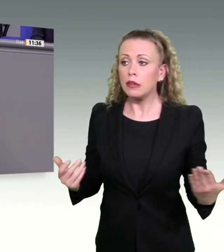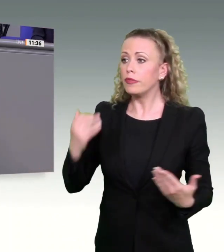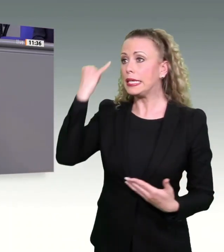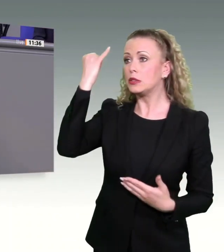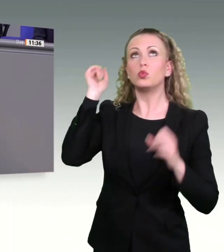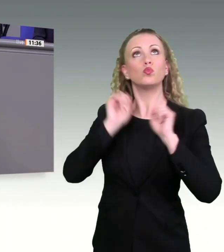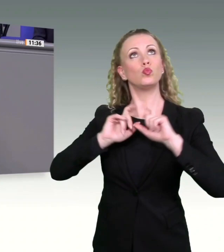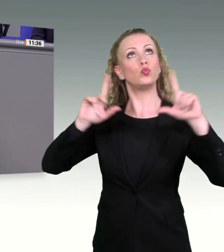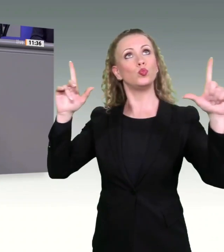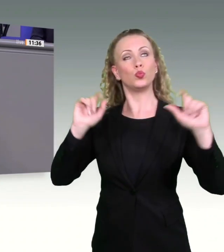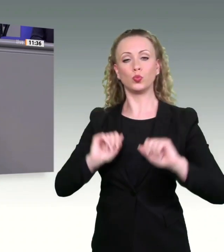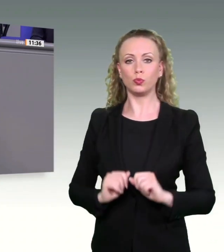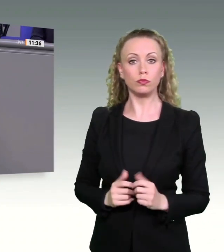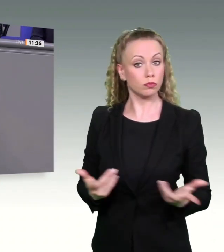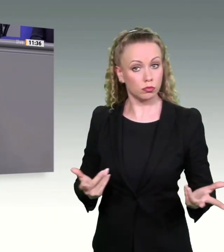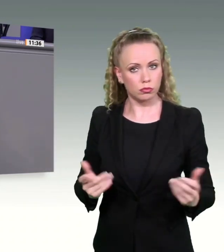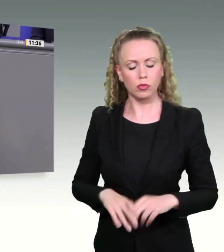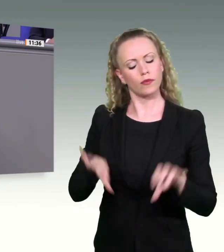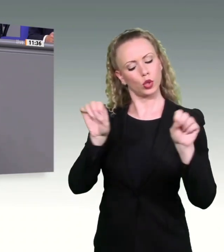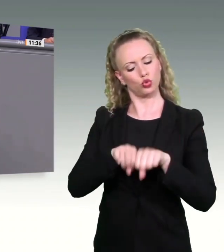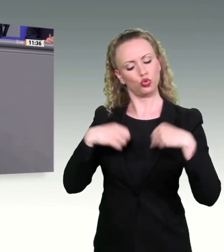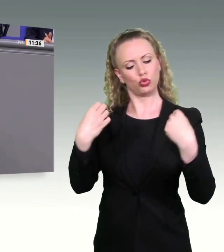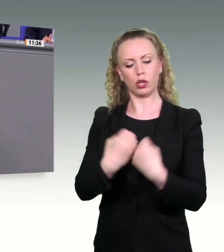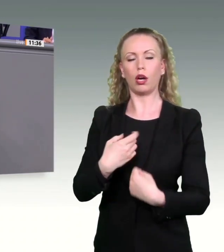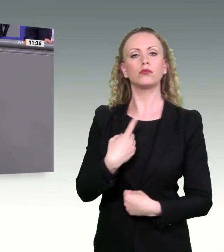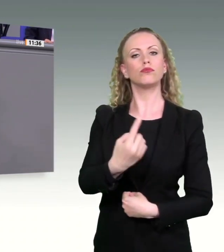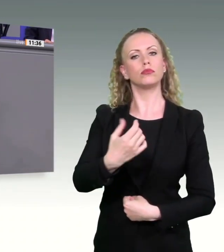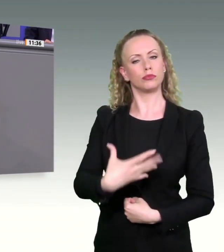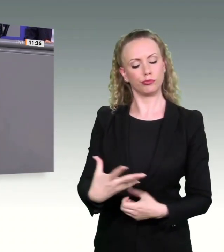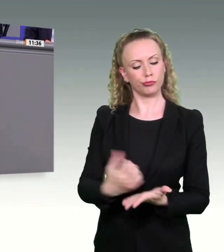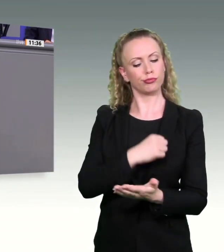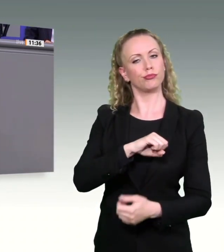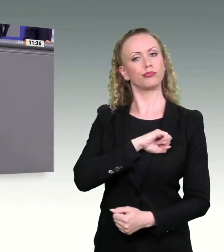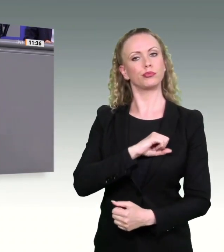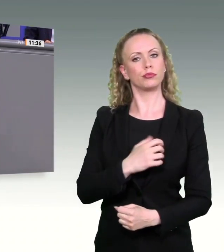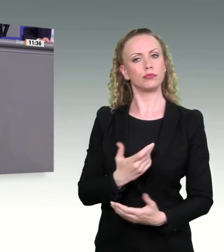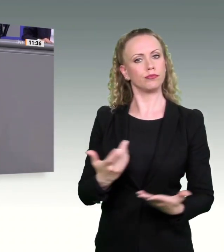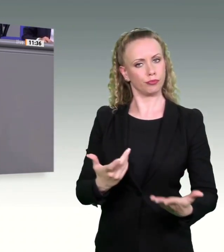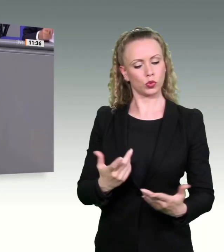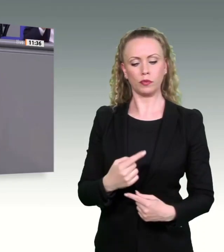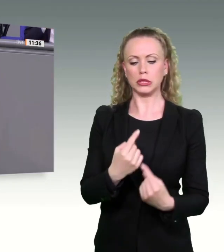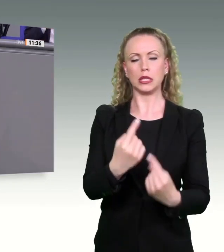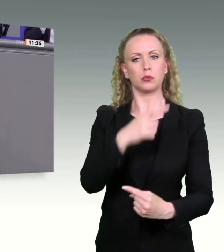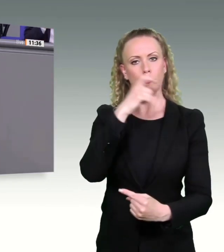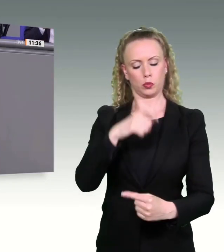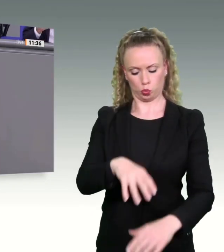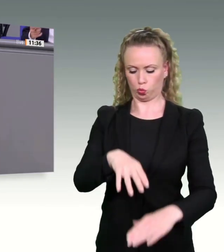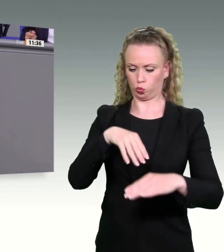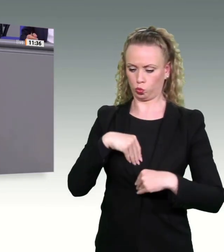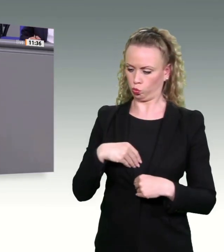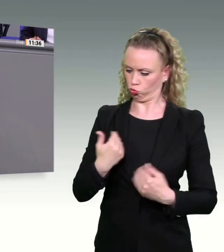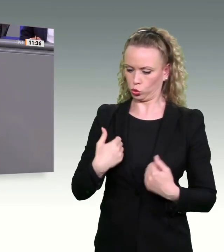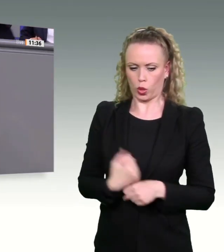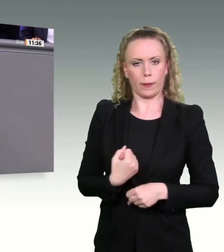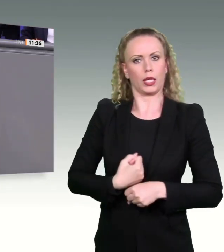wenn er sich möglichst wenig, sozusagen, selbst in Verantwortung nimmt, was er tut. Schlanke Staat, das war Ihre Ideologie.